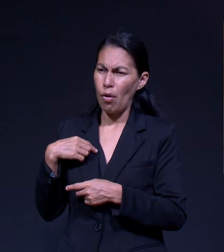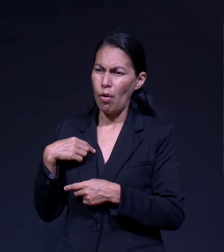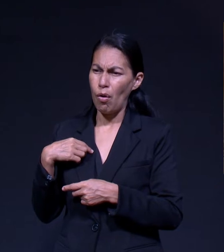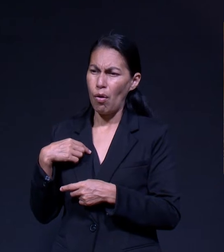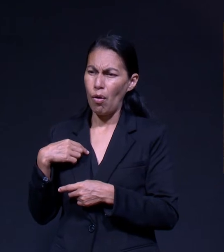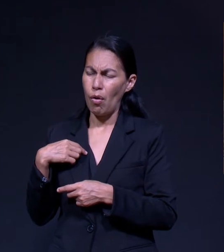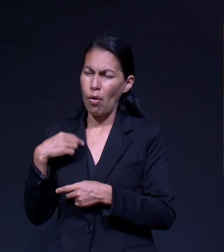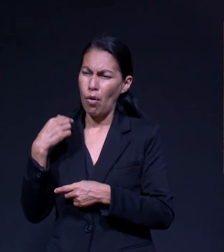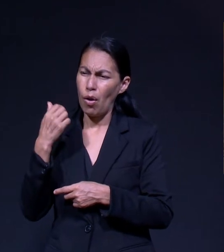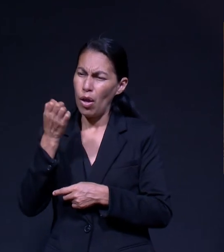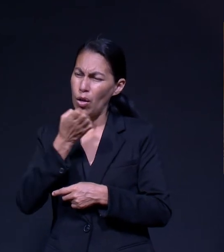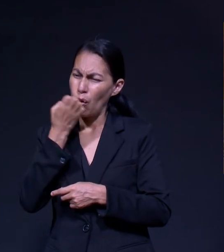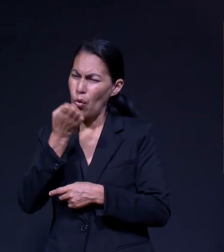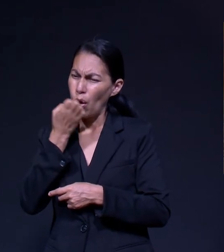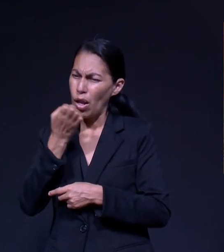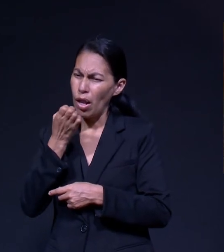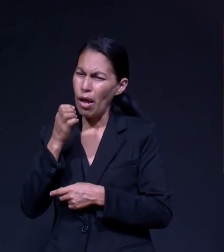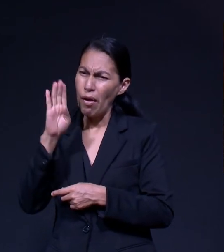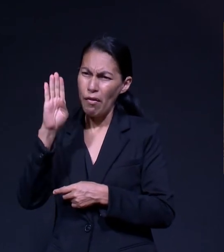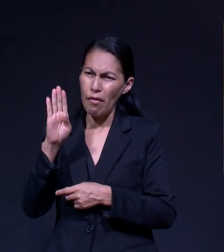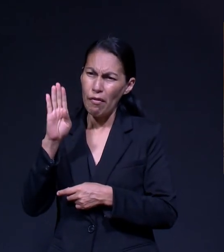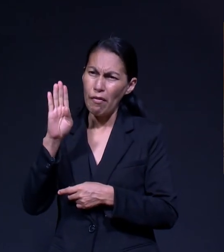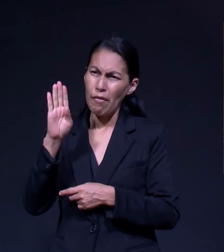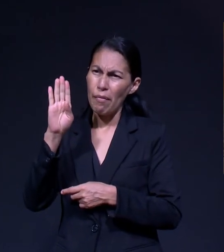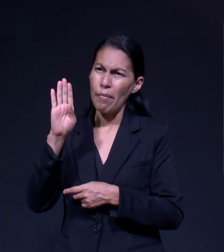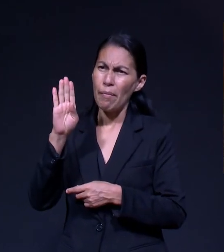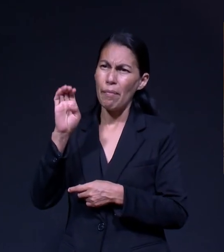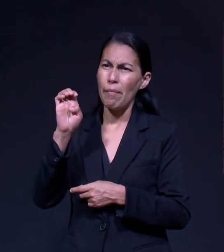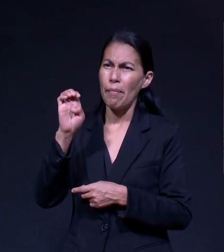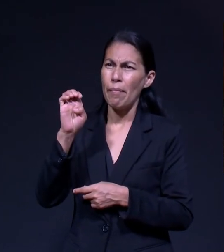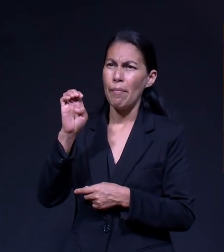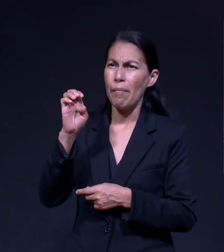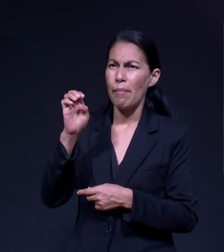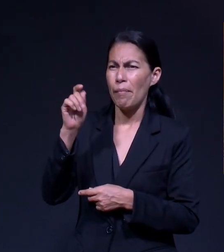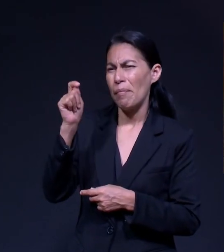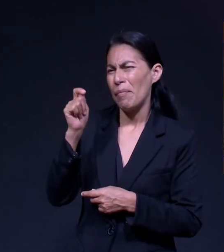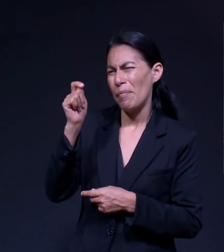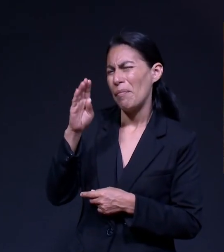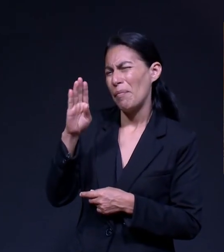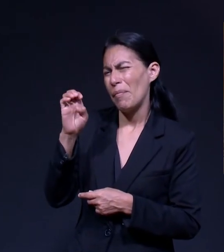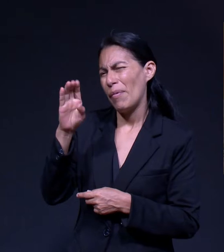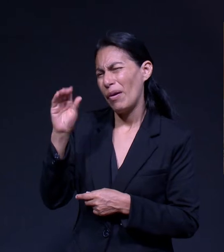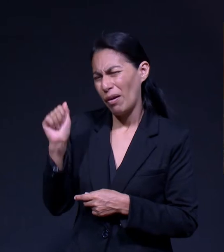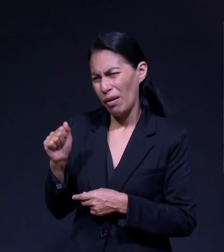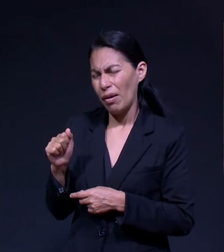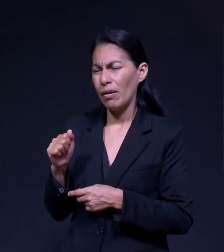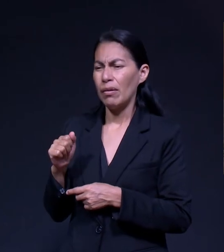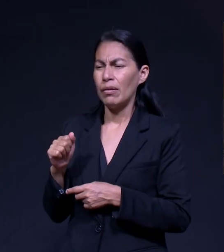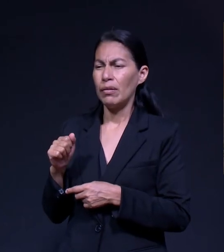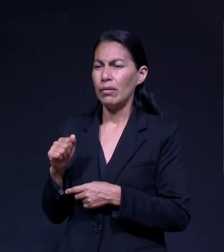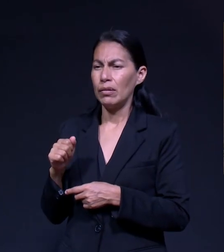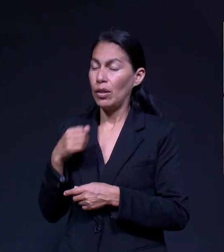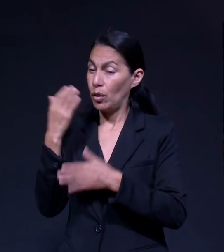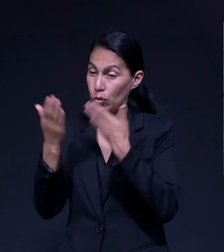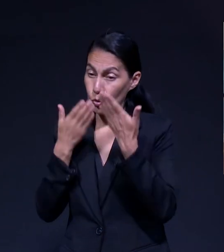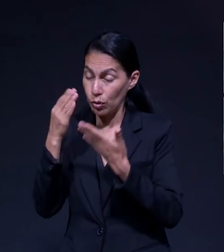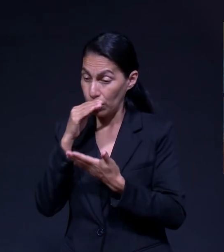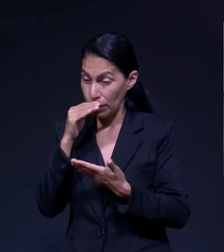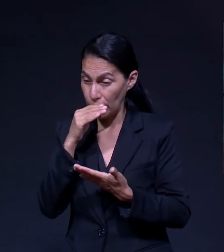Un Lugar Para Vivir Entonces Habían Tal vez Algunas Opciones Que había Que Explorar Pero Nunca Había Venido